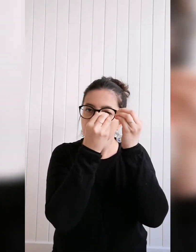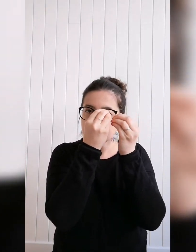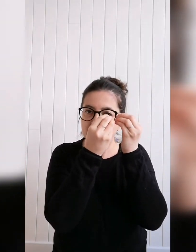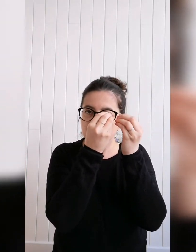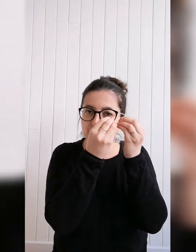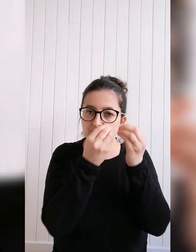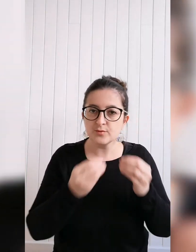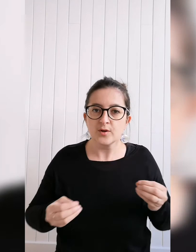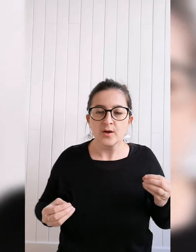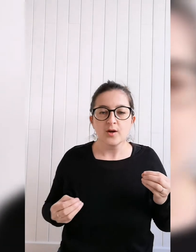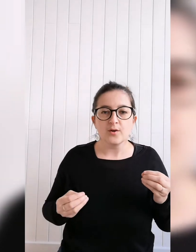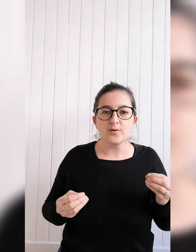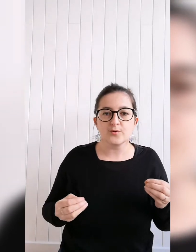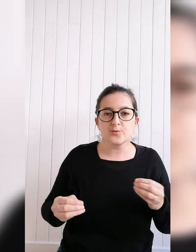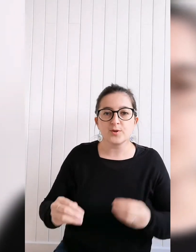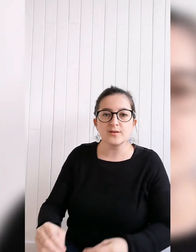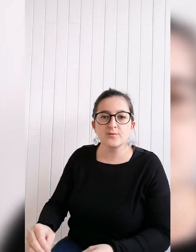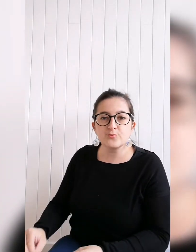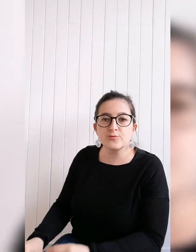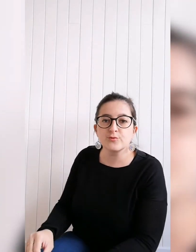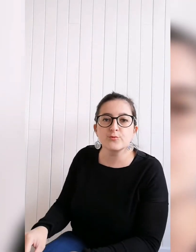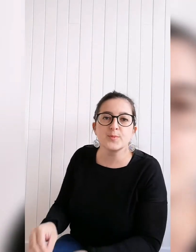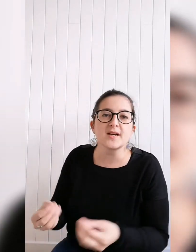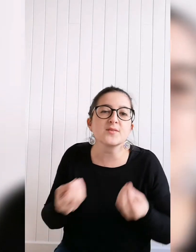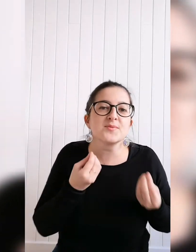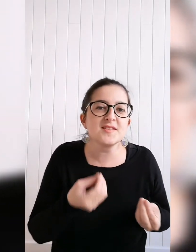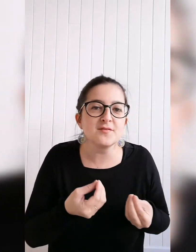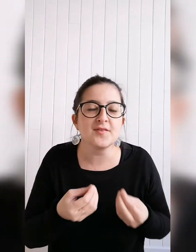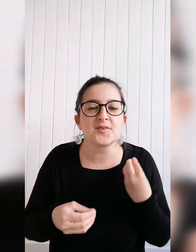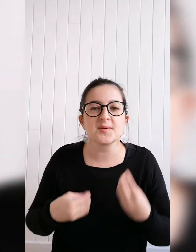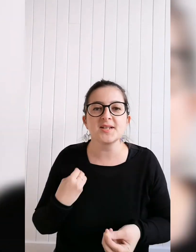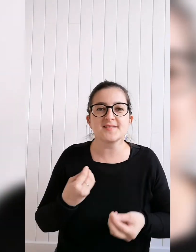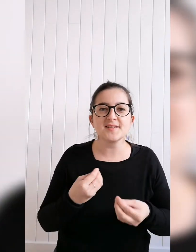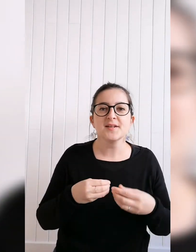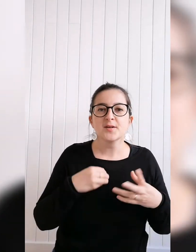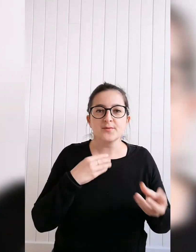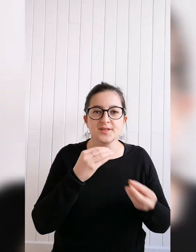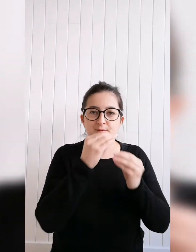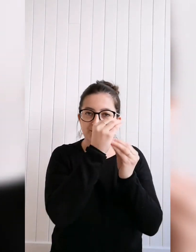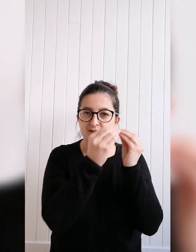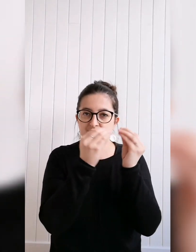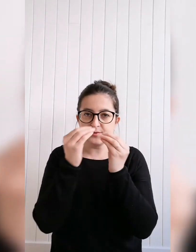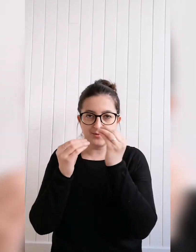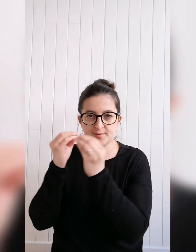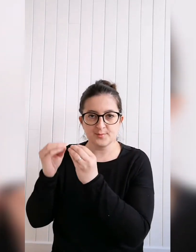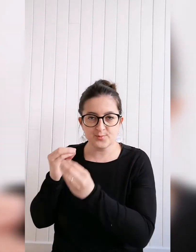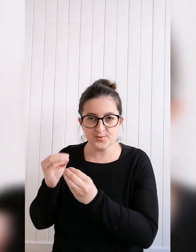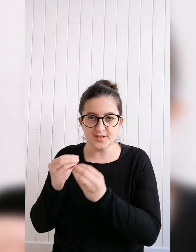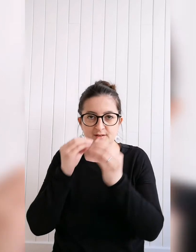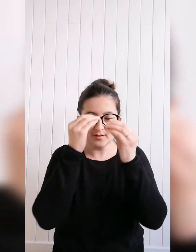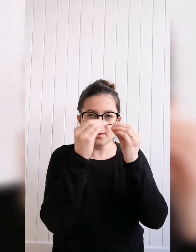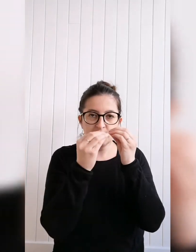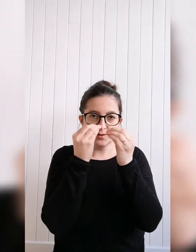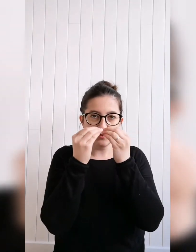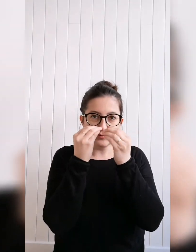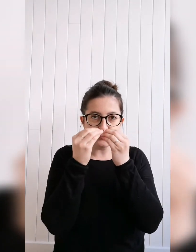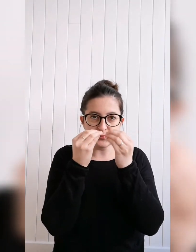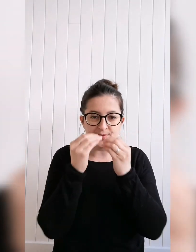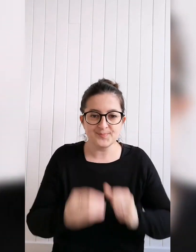soin des yeux, soin du genou par exemple si l'enfant s'est blessé. Vous voyez on va bouger le soin.